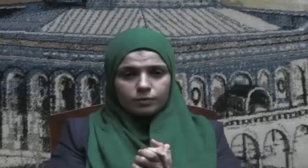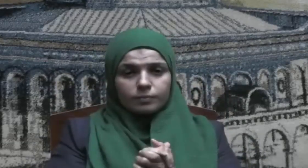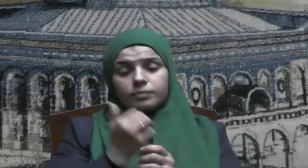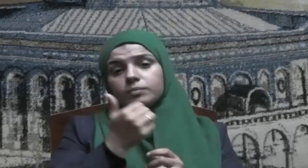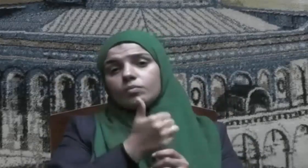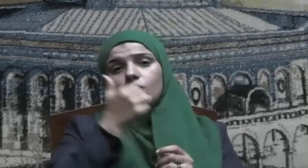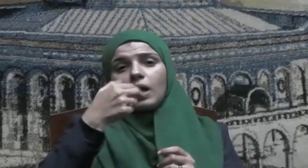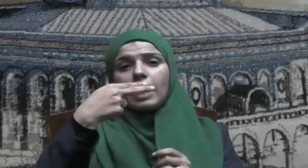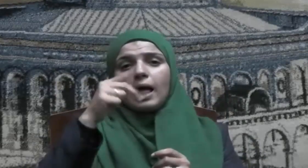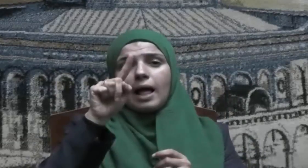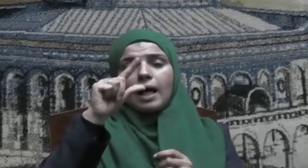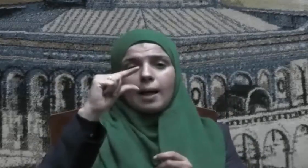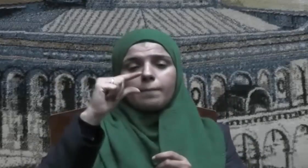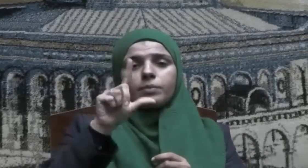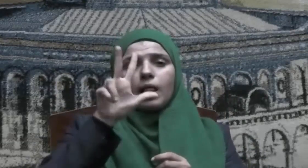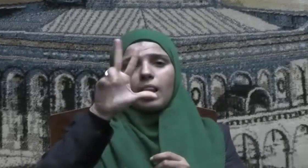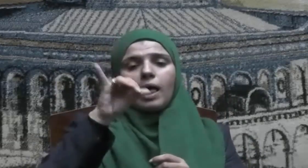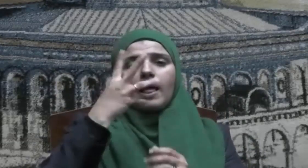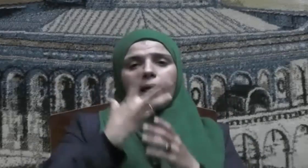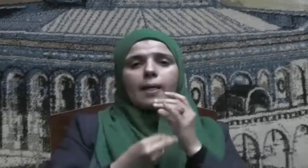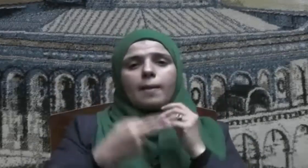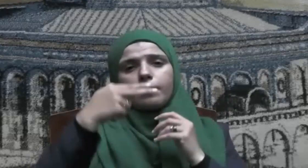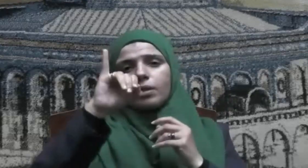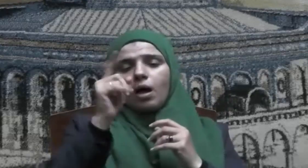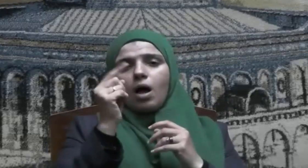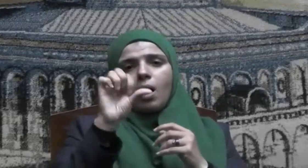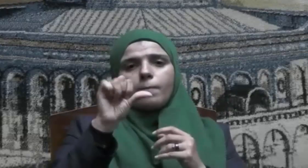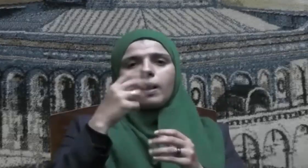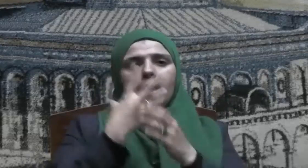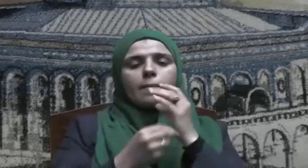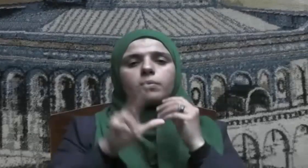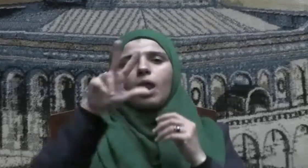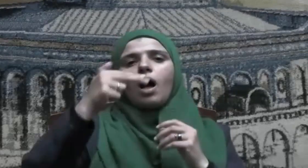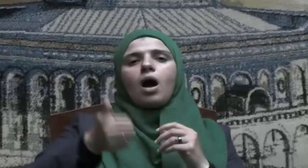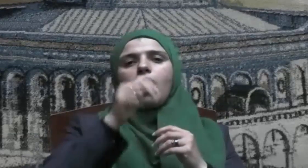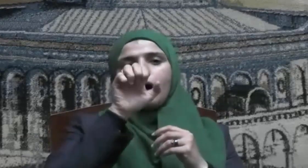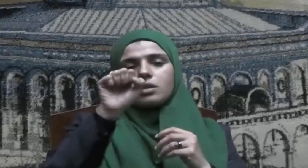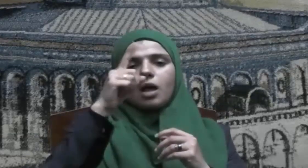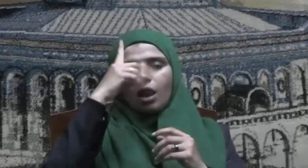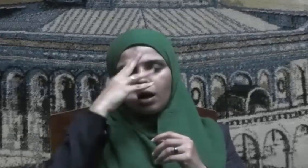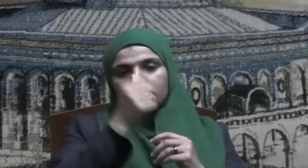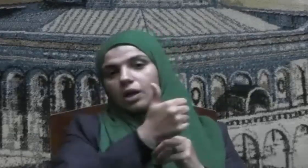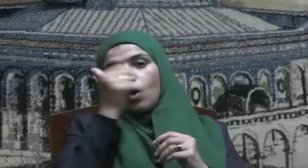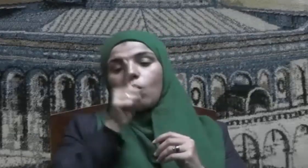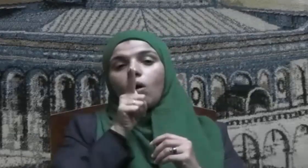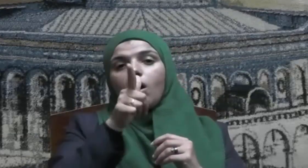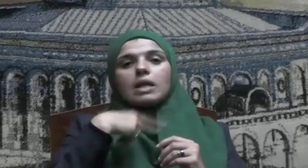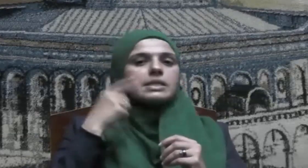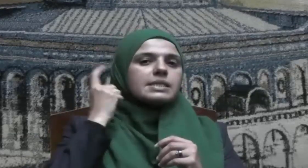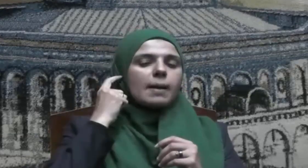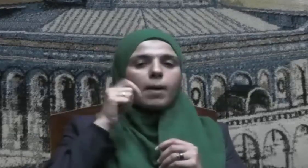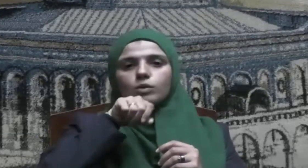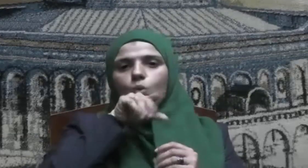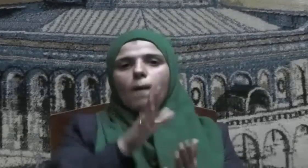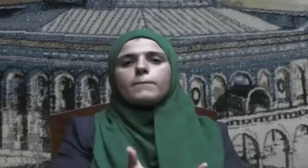الله بن عون بن العاص رضي الله عنه ما قال سمعت رسول الله صلى الله عليه